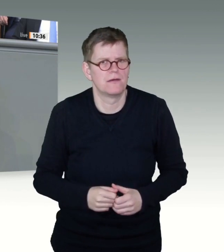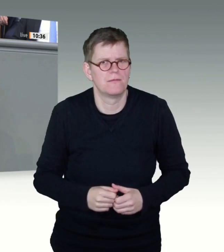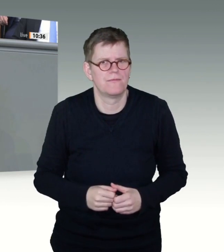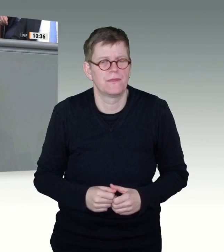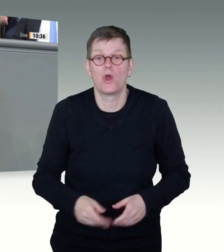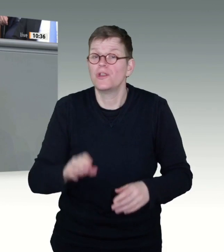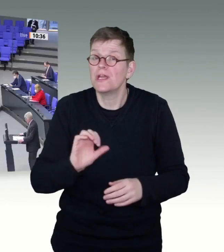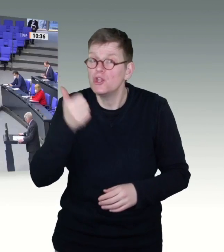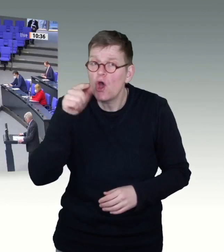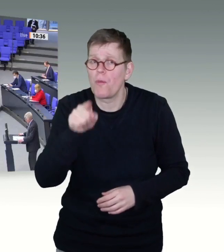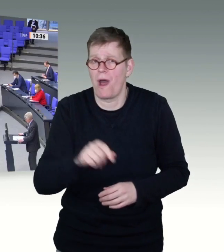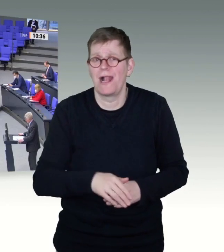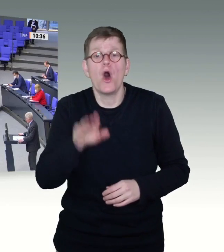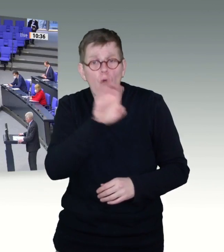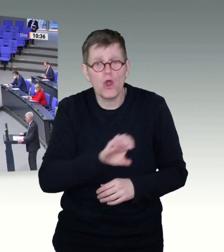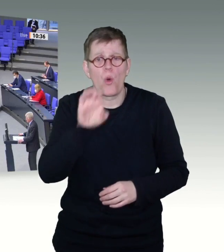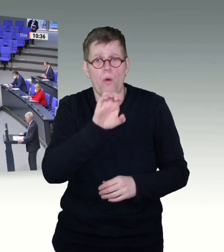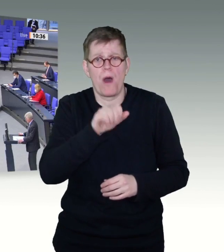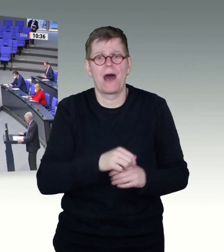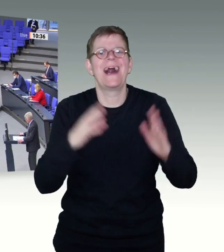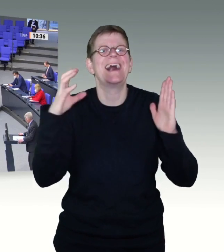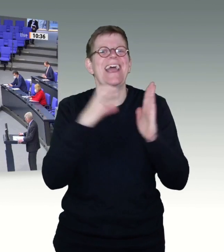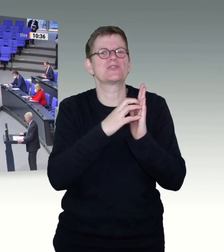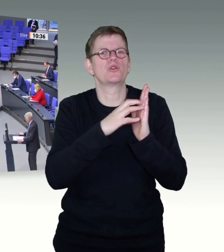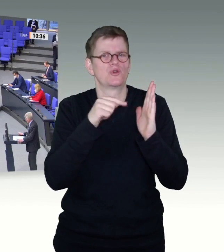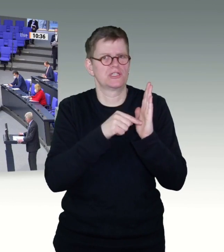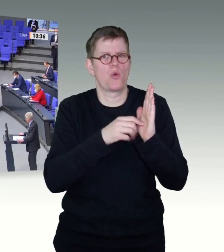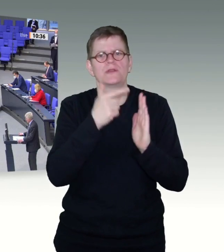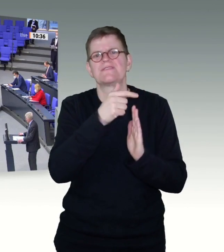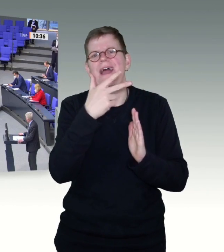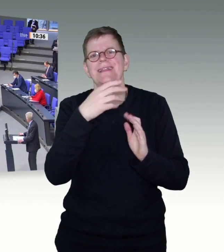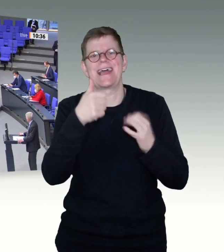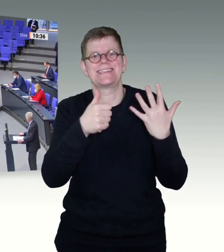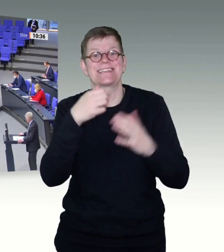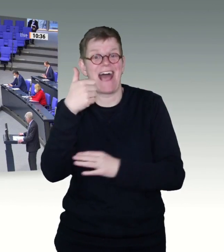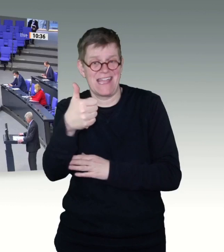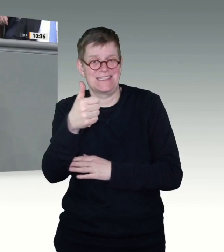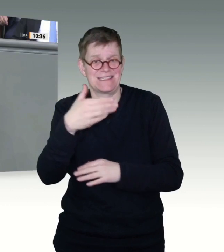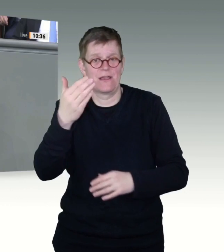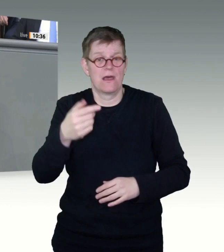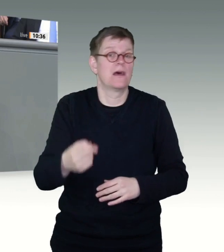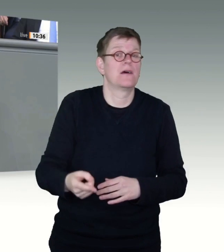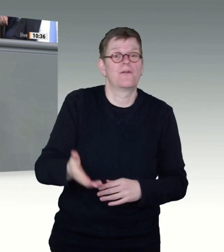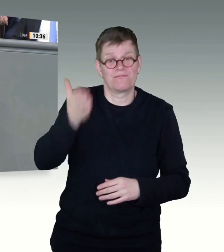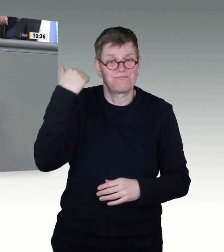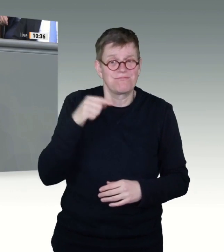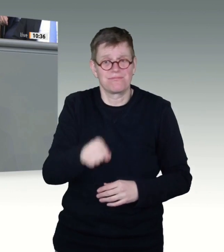Es gärt in der Bevölkerung, das Gebälk des Staates ächzt unter dieser unnötigen Last. Öffnen Sie die